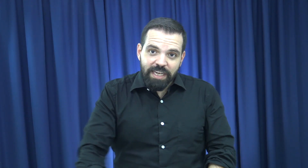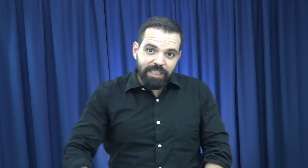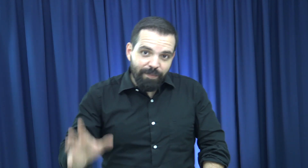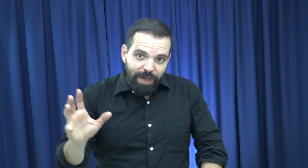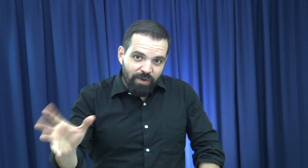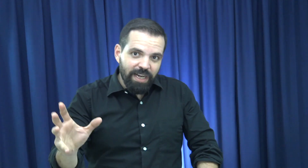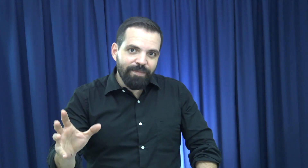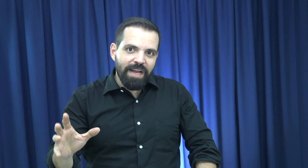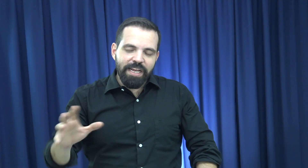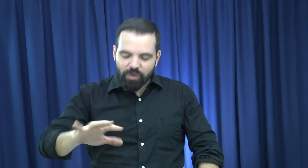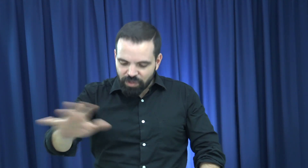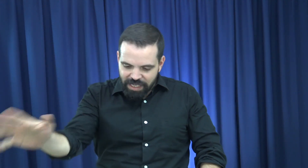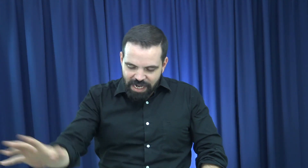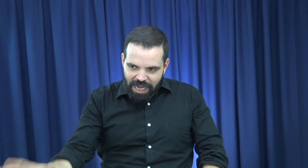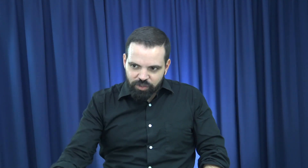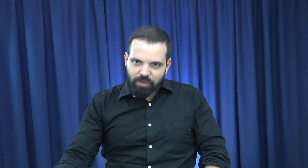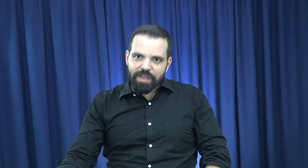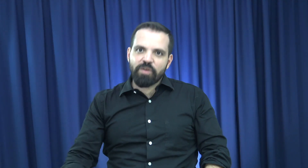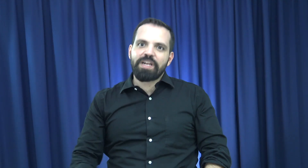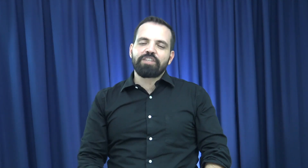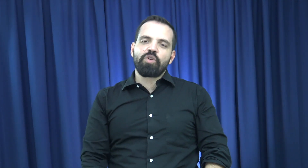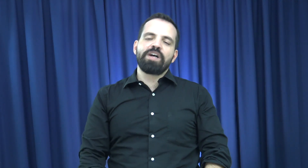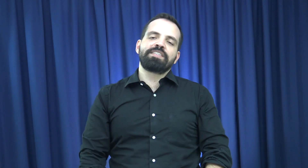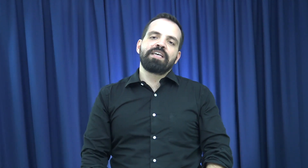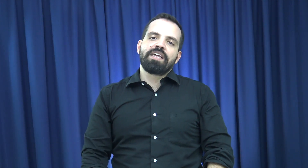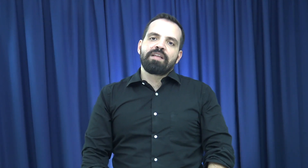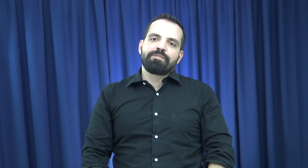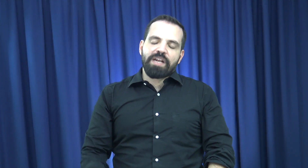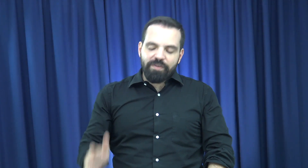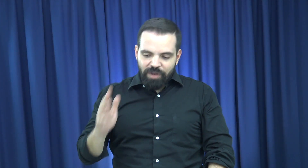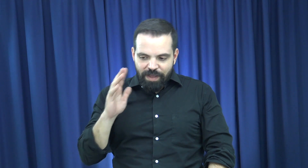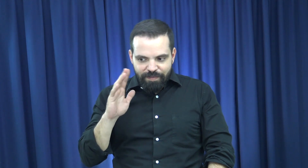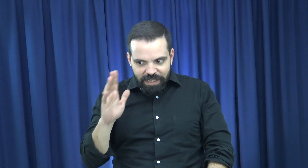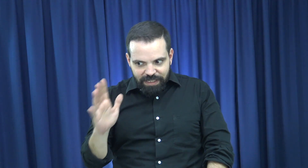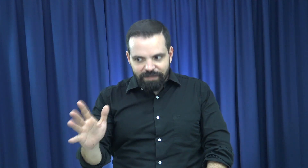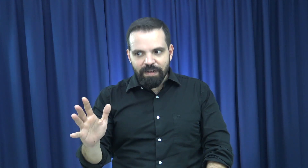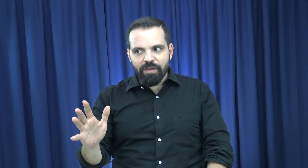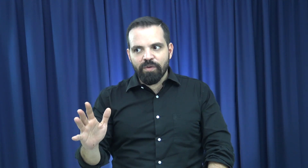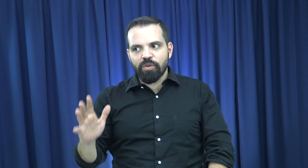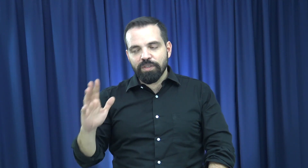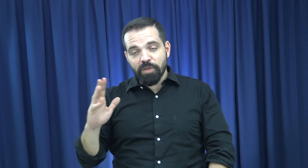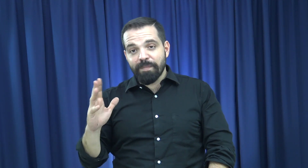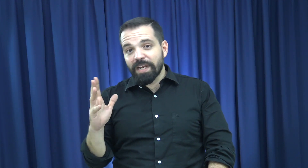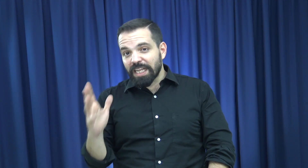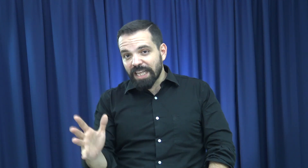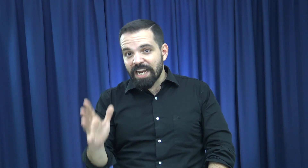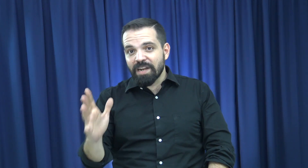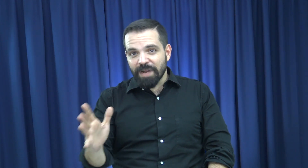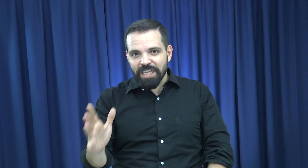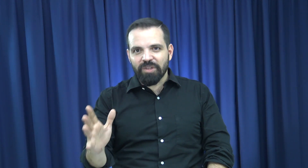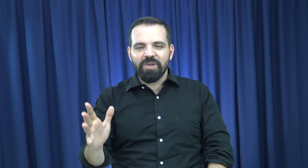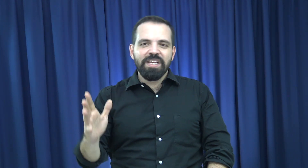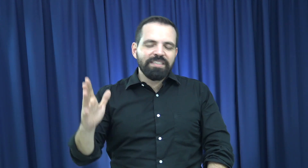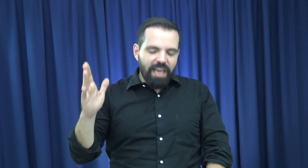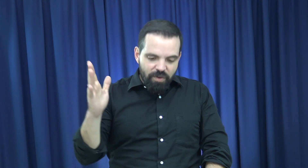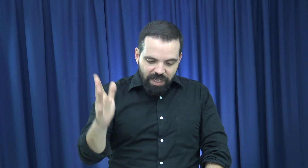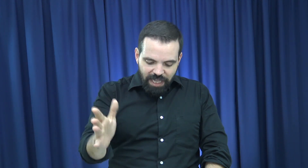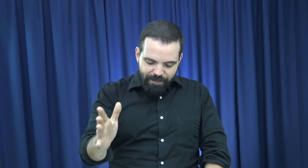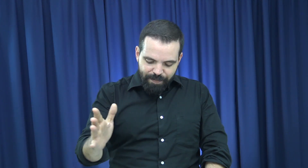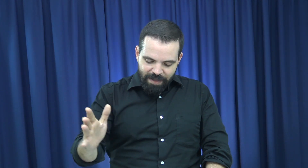quería atrapar a un animal, escondía el lazo en medio de las hojas para que fuera invisible o no se pudiera percatar el animalito, que haya una trampa,